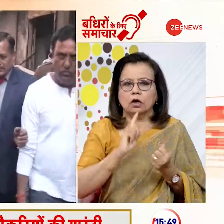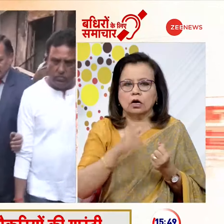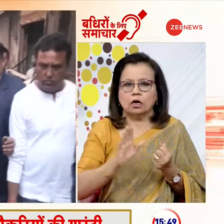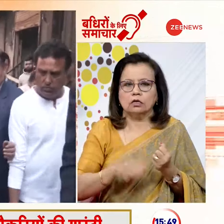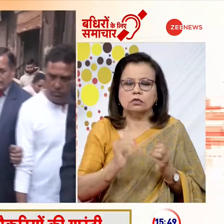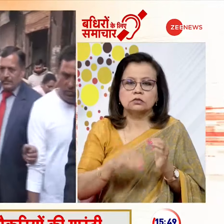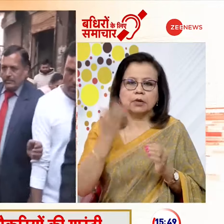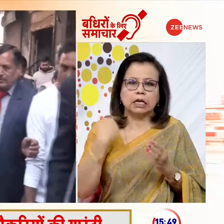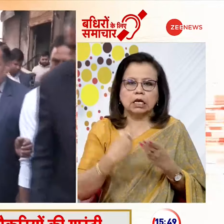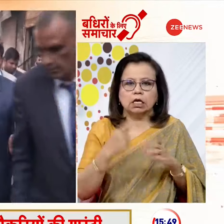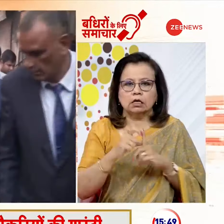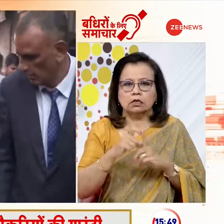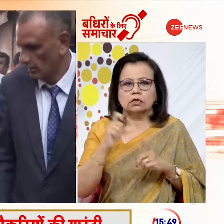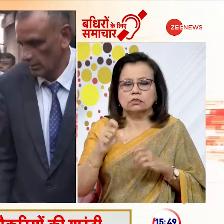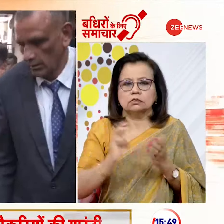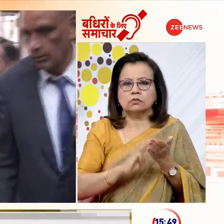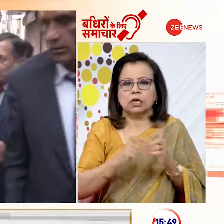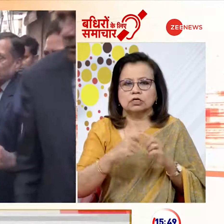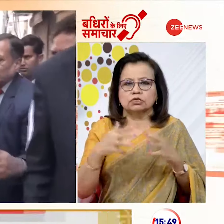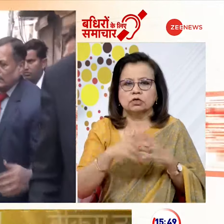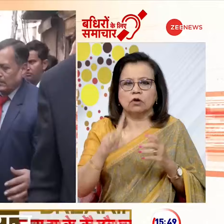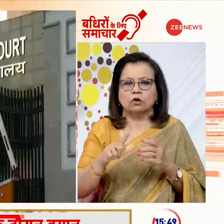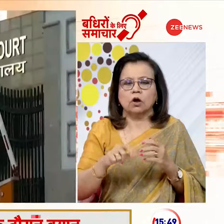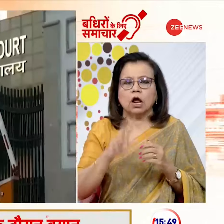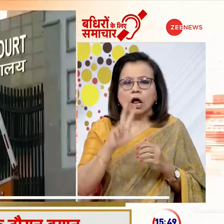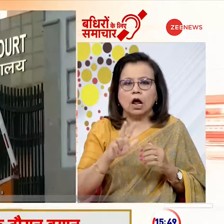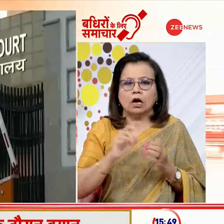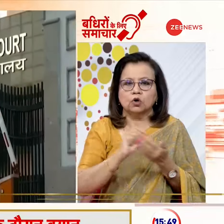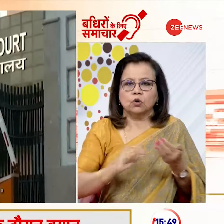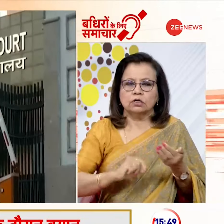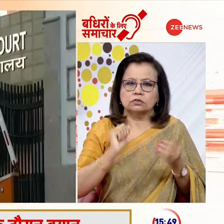इससे पहले ED CM केजरिवाल को आठ समन भेज चुकी है